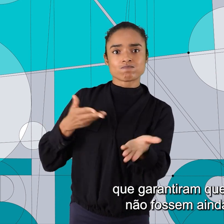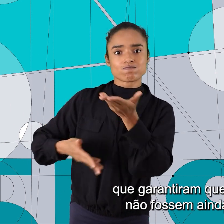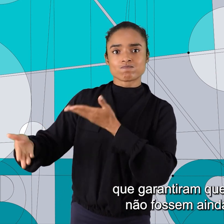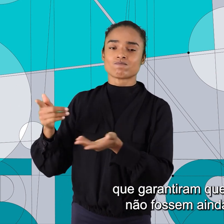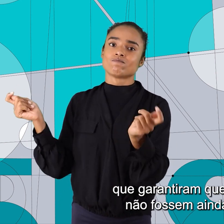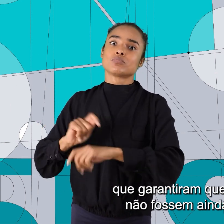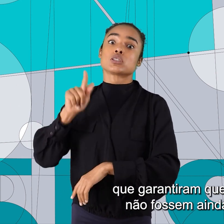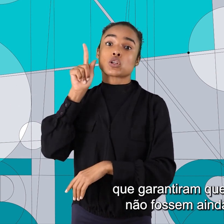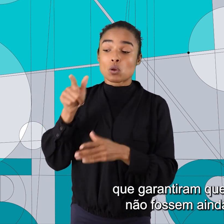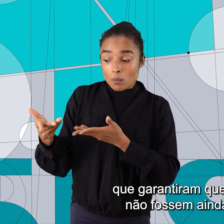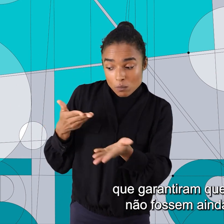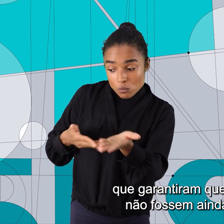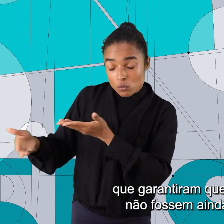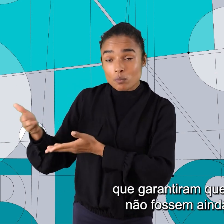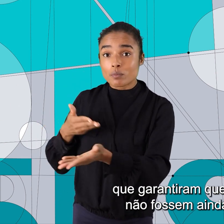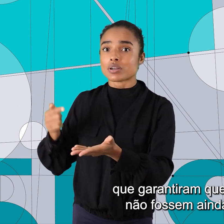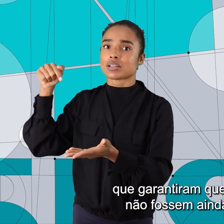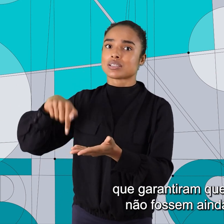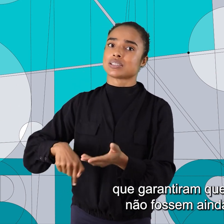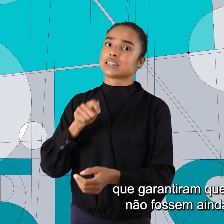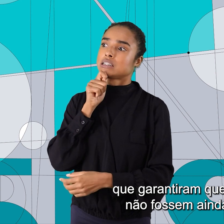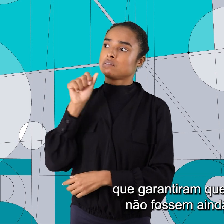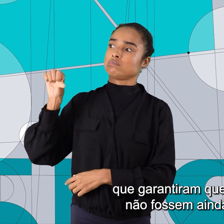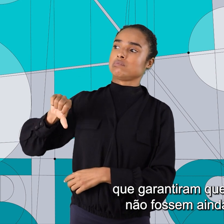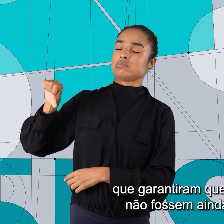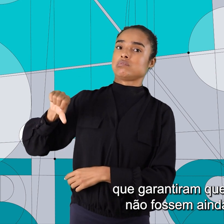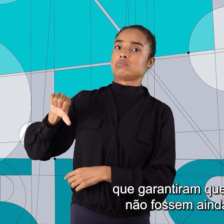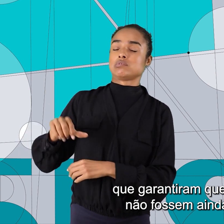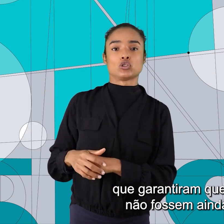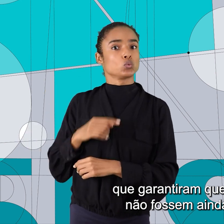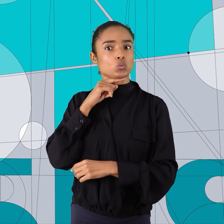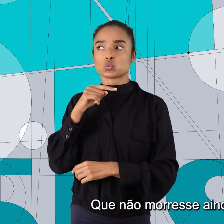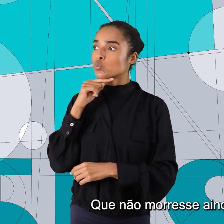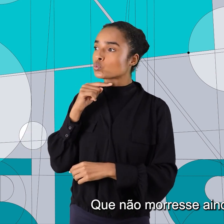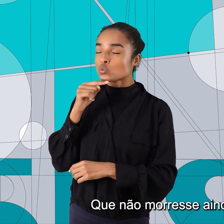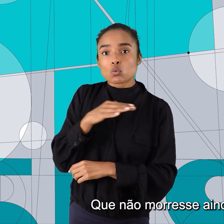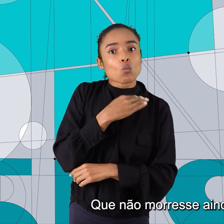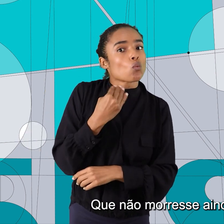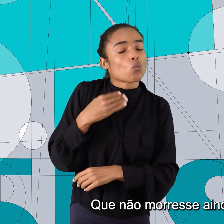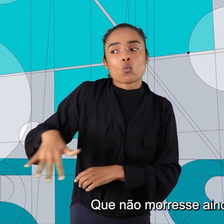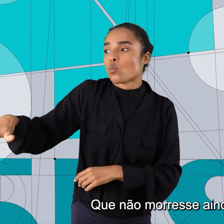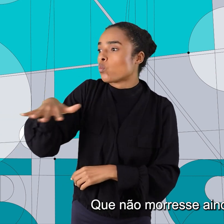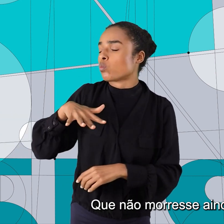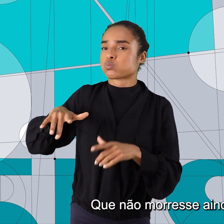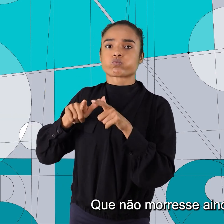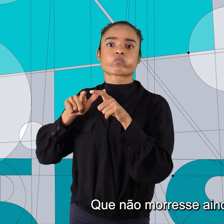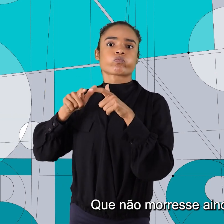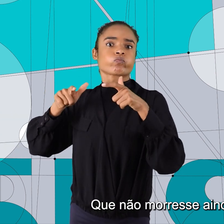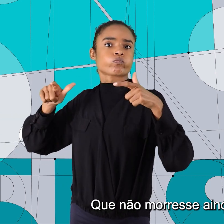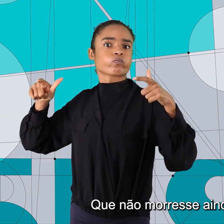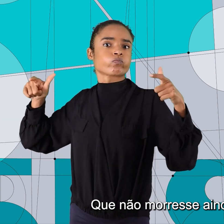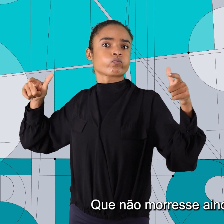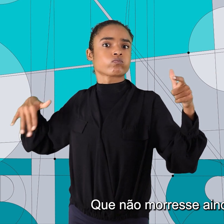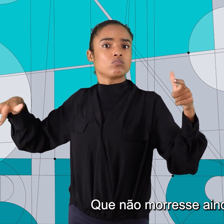garantiram que as coisas não fossem ainda piores. Que não morresse ainda